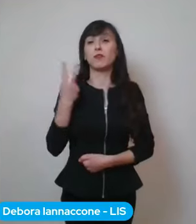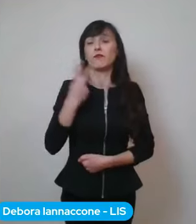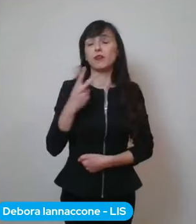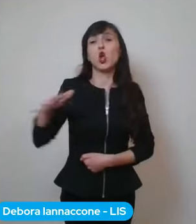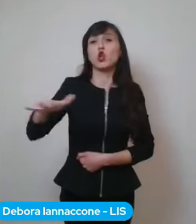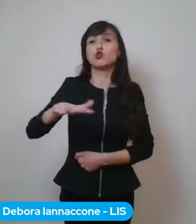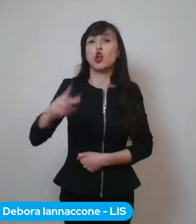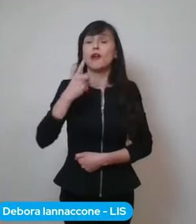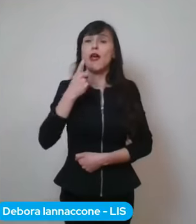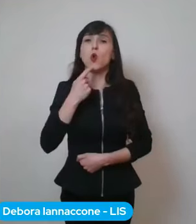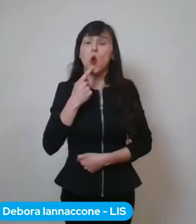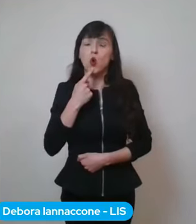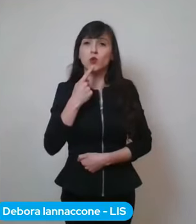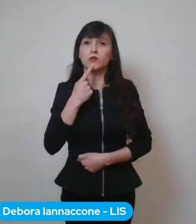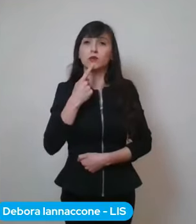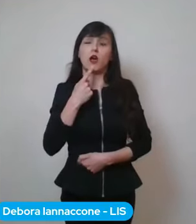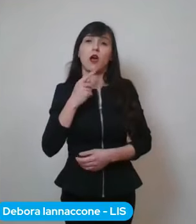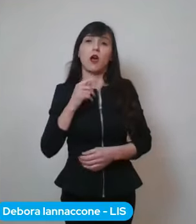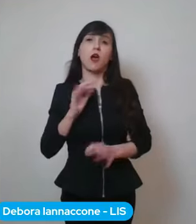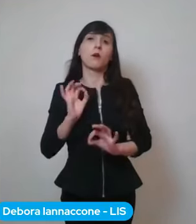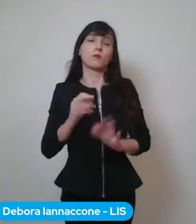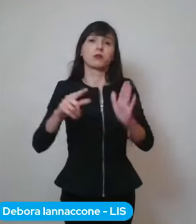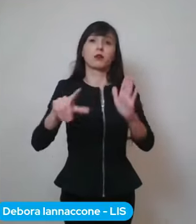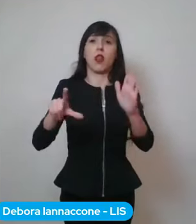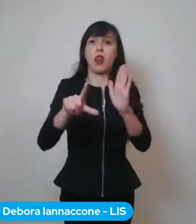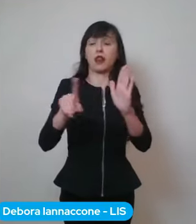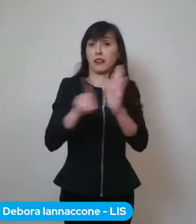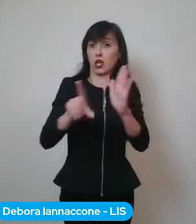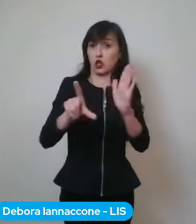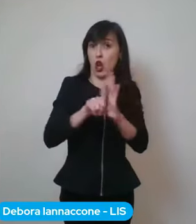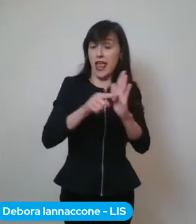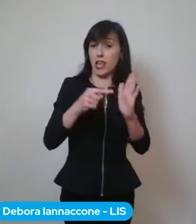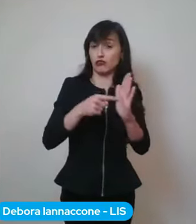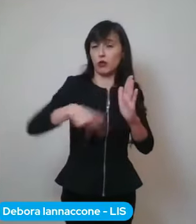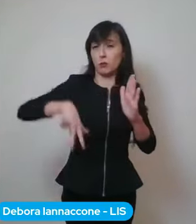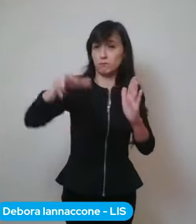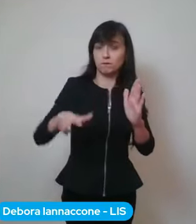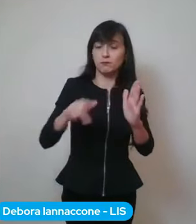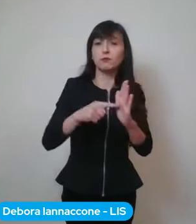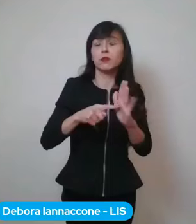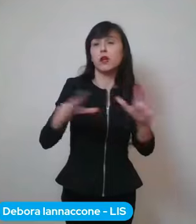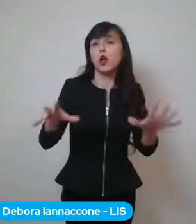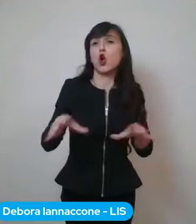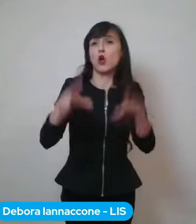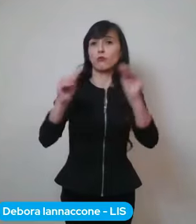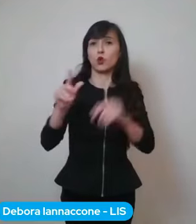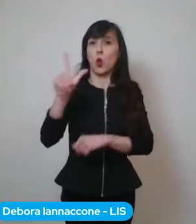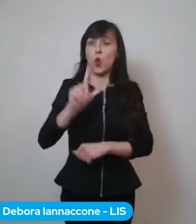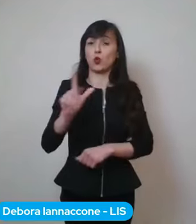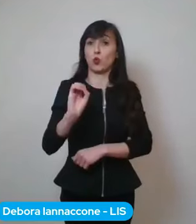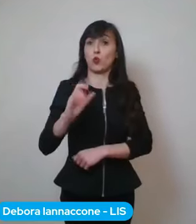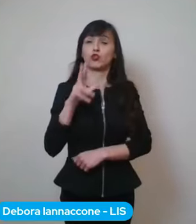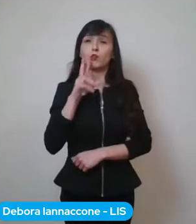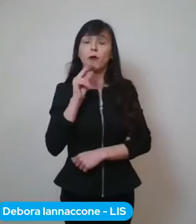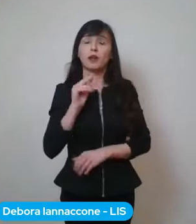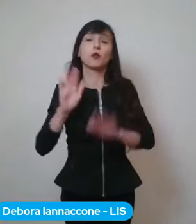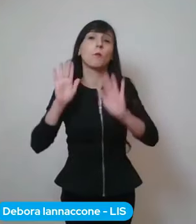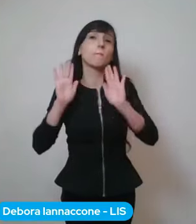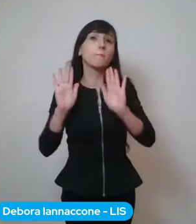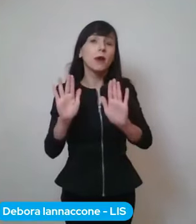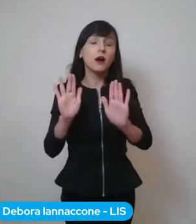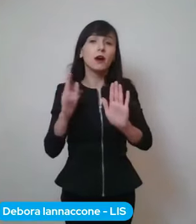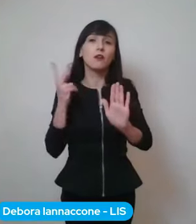fatto a norma di decreto scatta da lunedì 15 marzo, ma dal punto di vista numerico